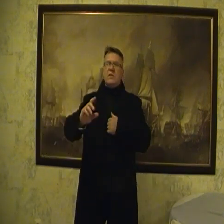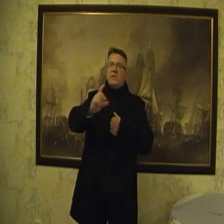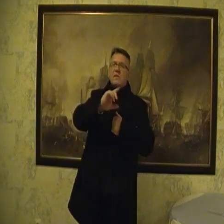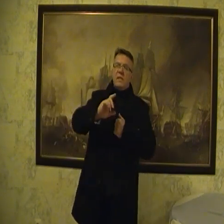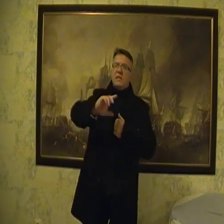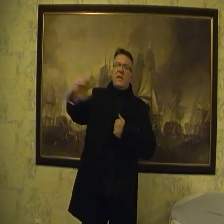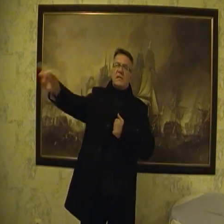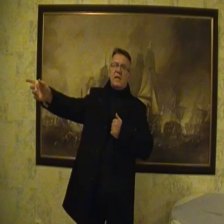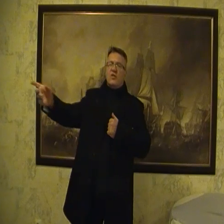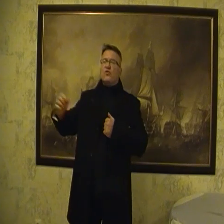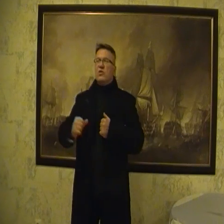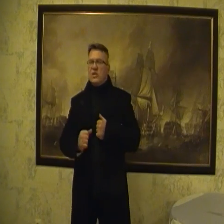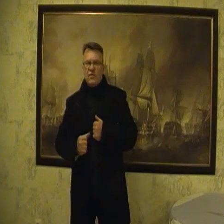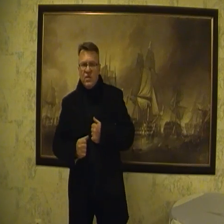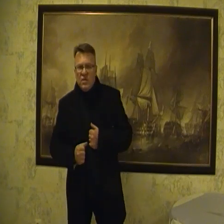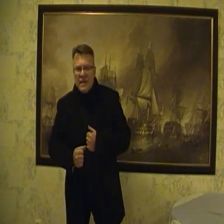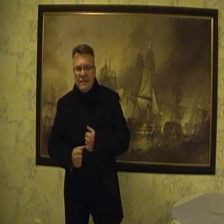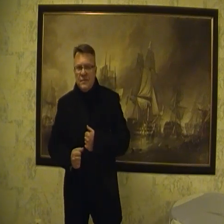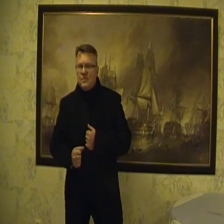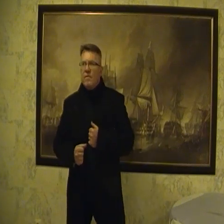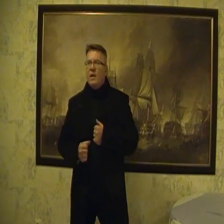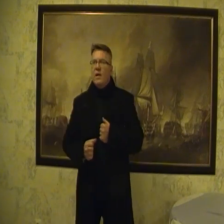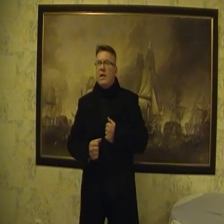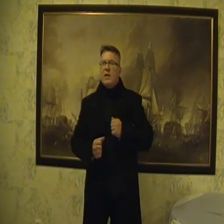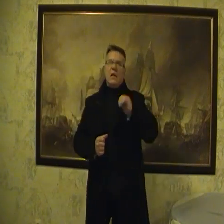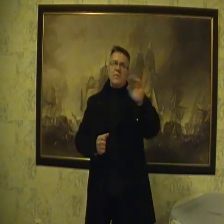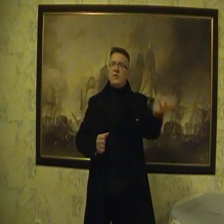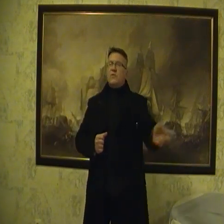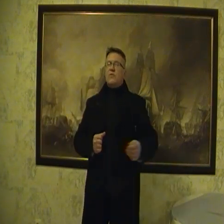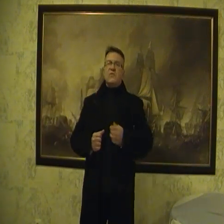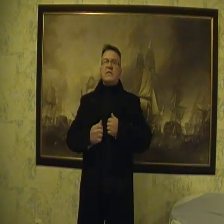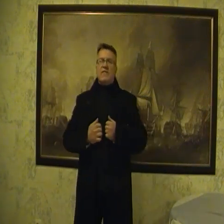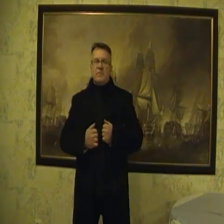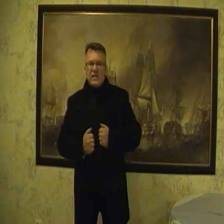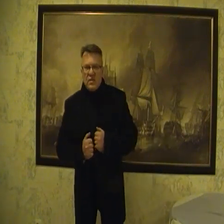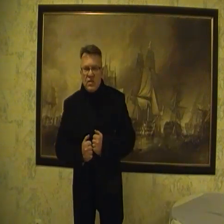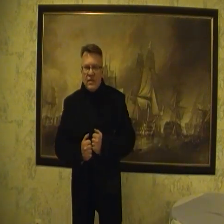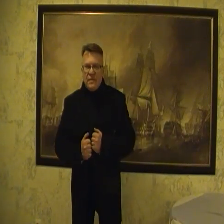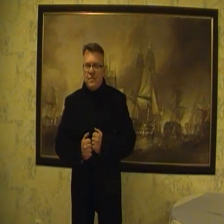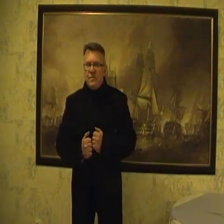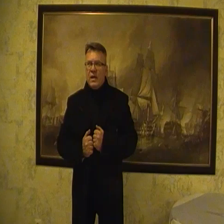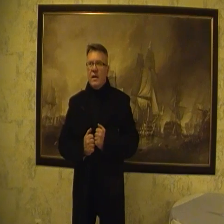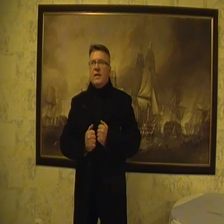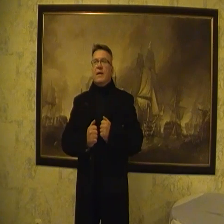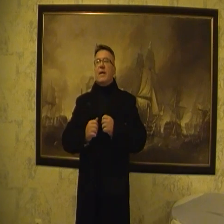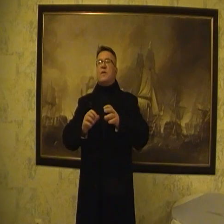na jakiś krótki czas do więzienia, albo zrobi jakąś ustawkę przed takim sądem, albo